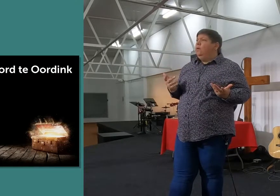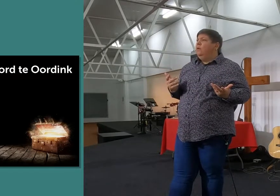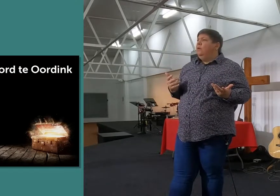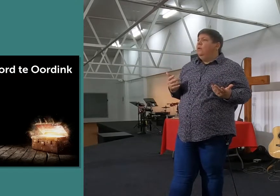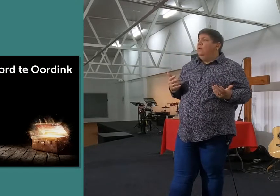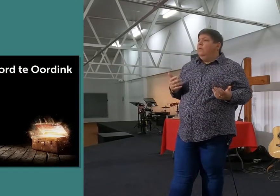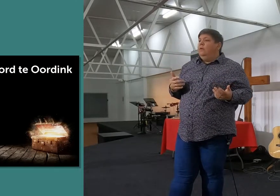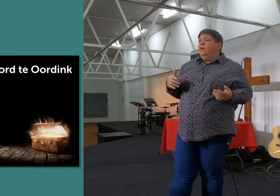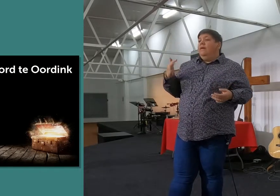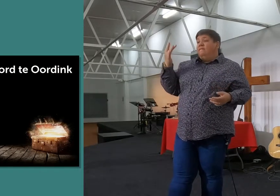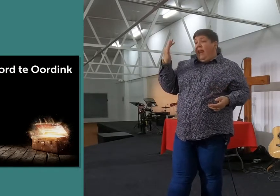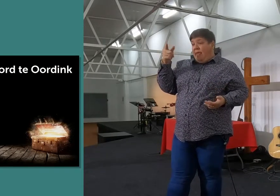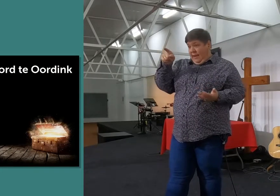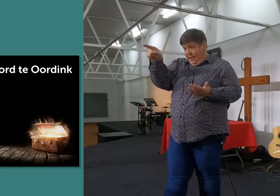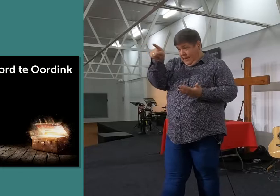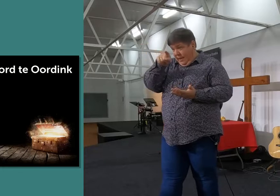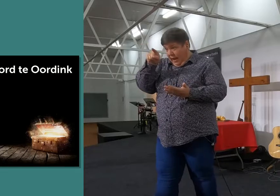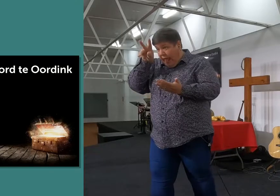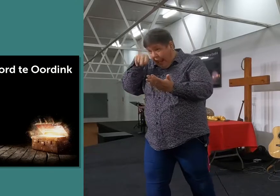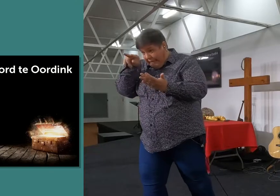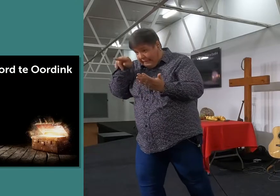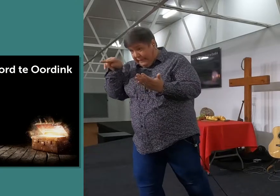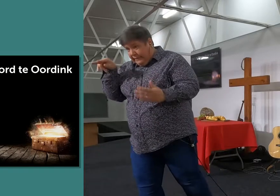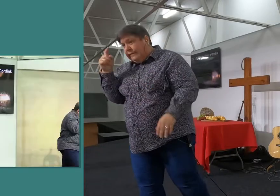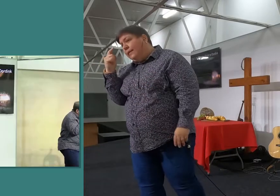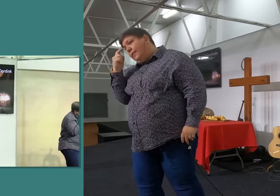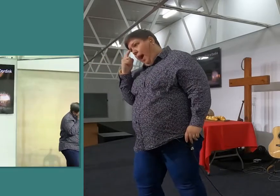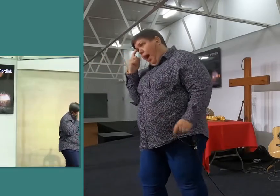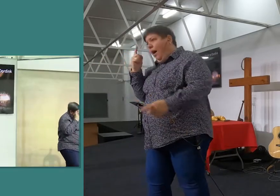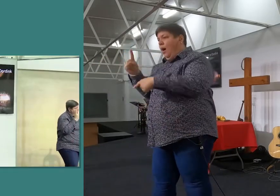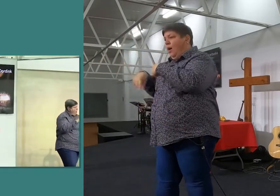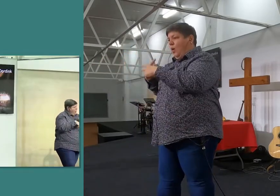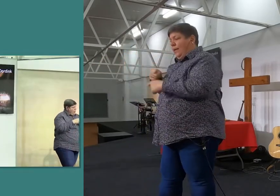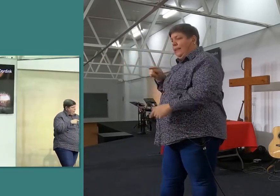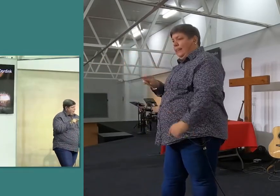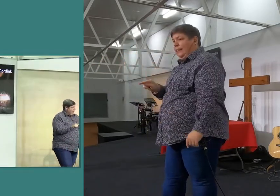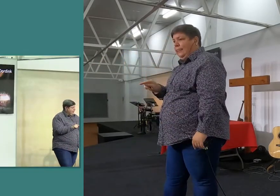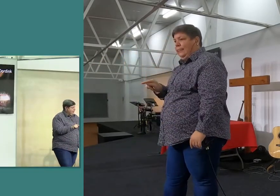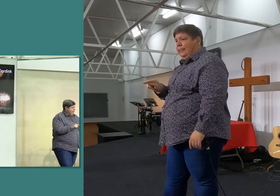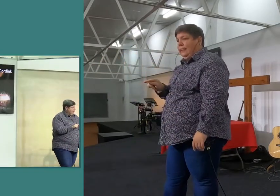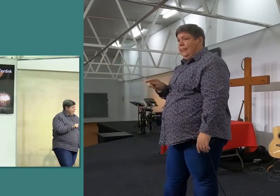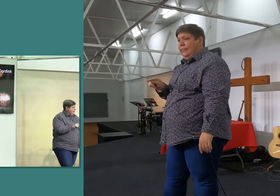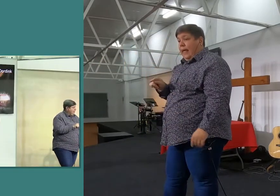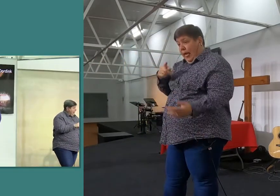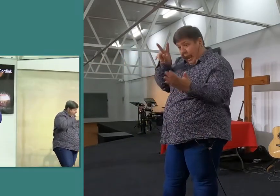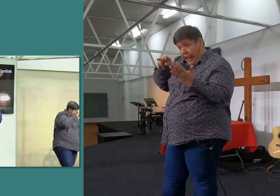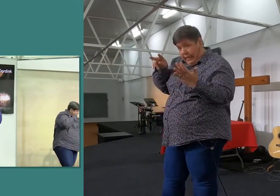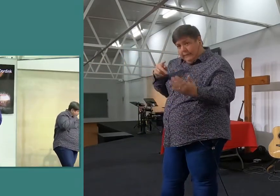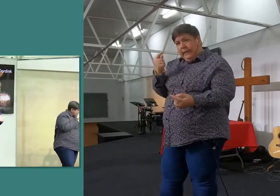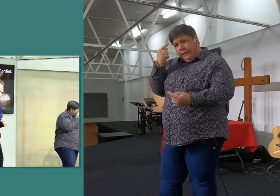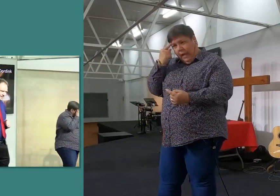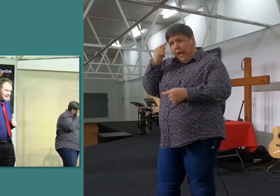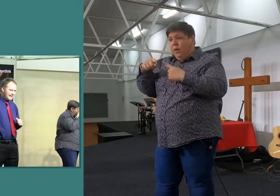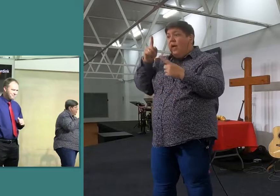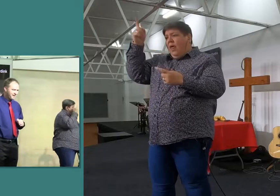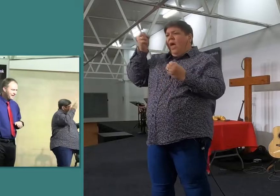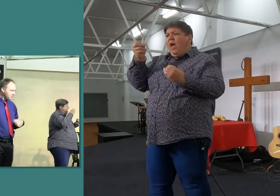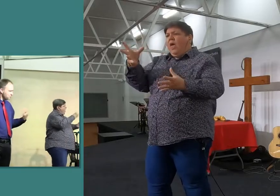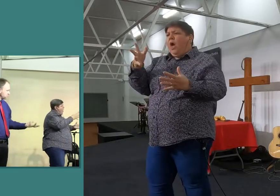doording, ons het, ons het, ons het een prachtige brein, wat die Heere voor ons, gegeet, en, moet,